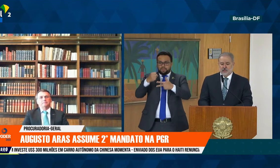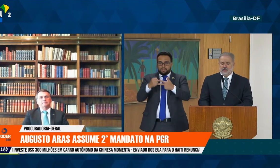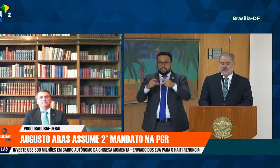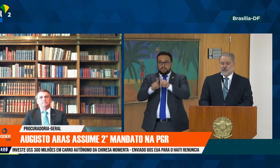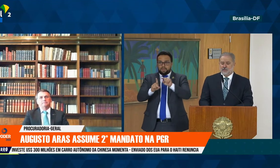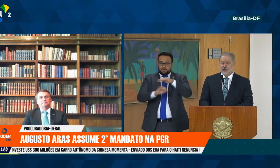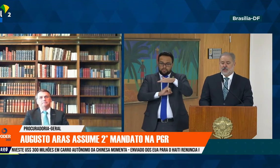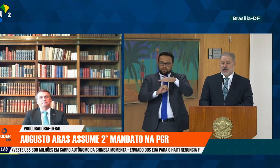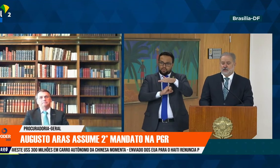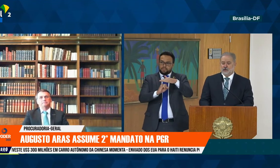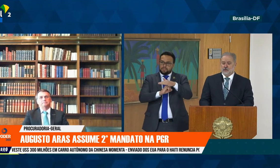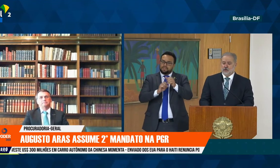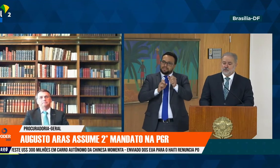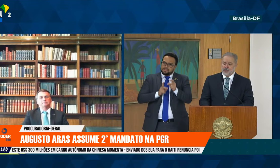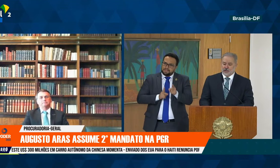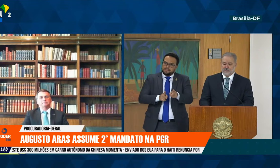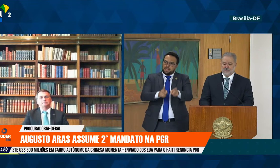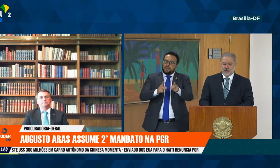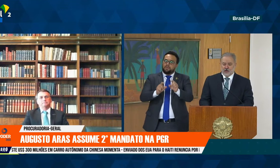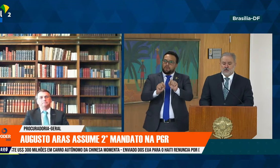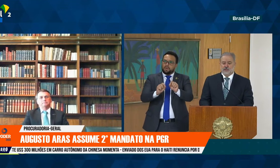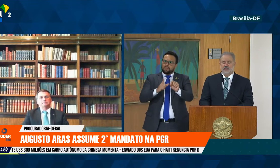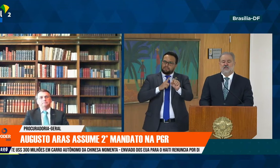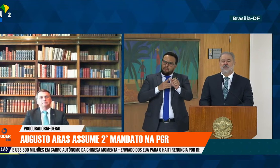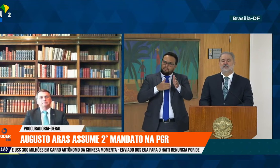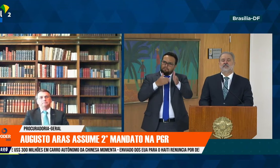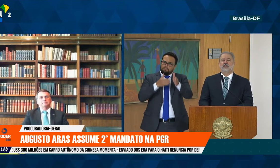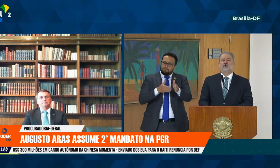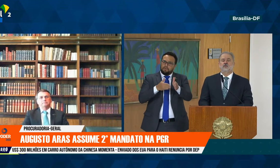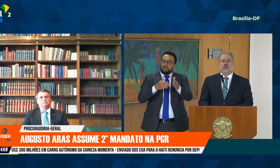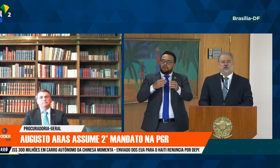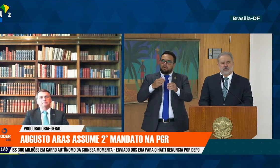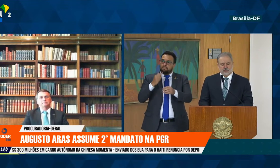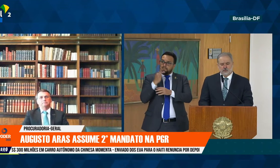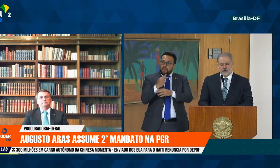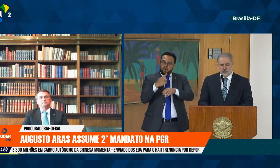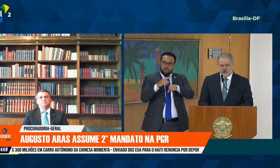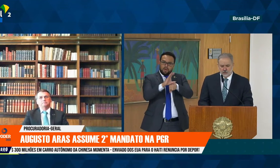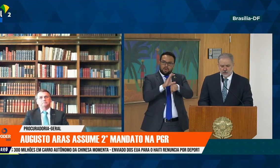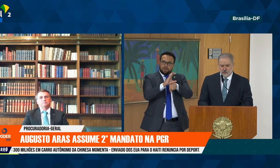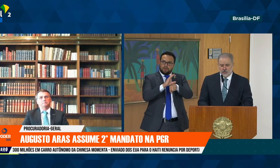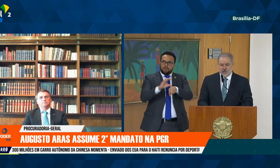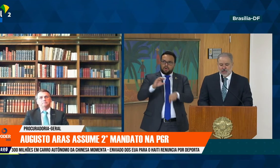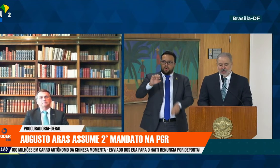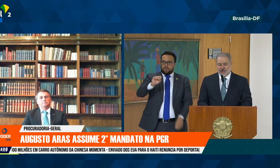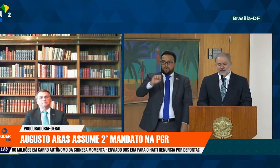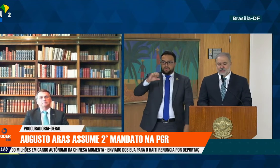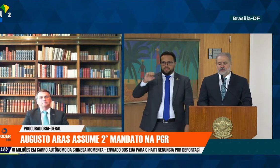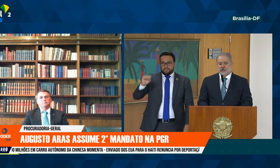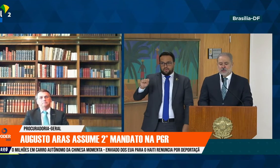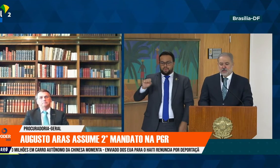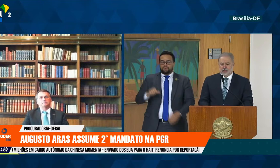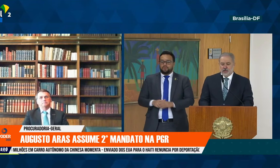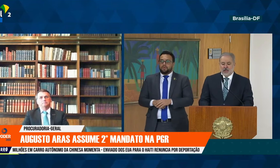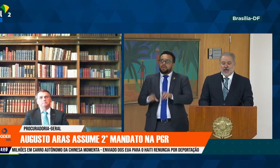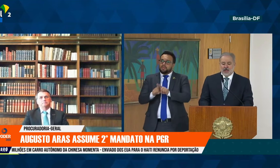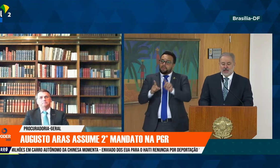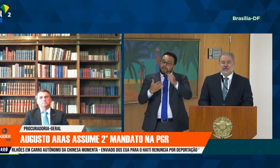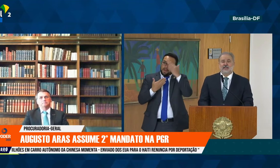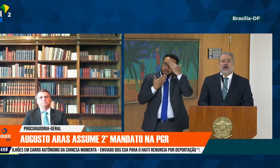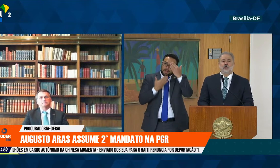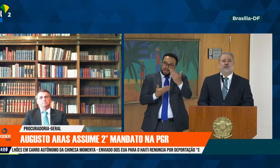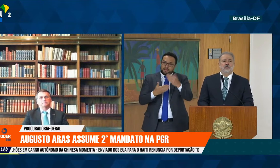brasileira, sempre guiado pela fiel observância da Constituição de 88. Agradeço também